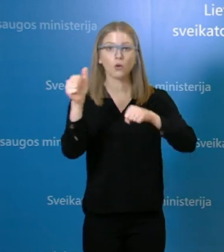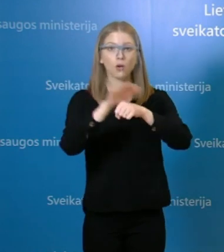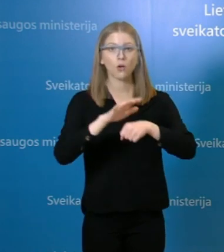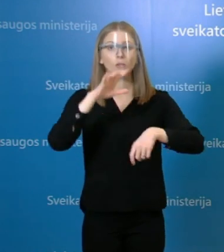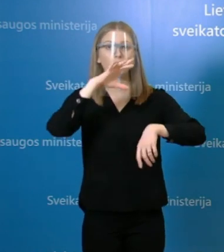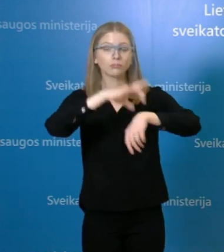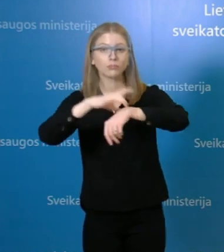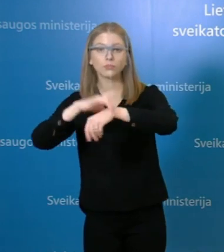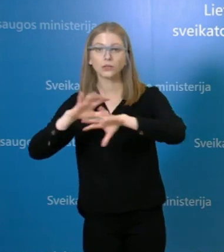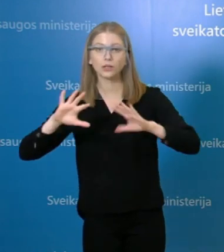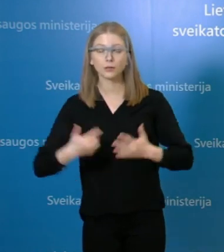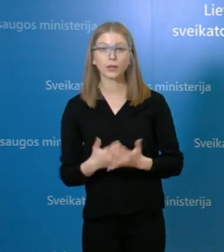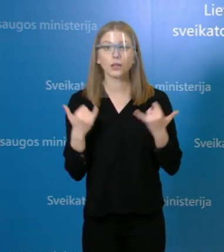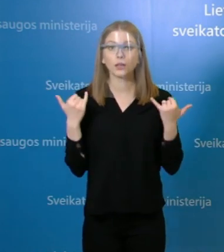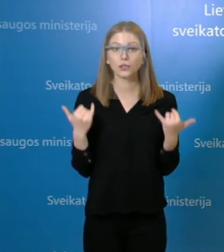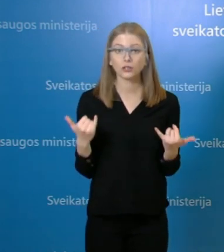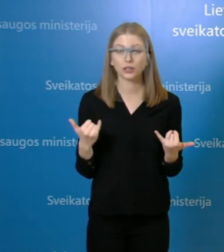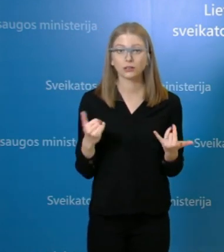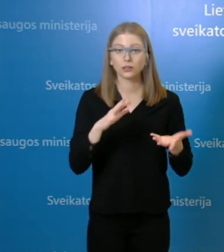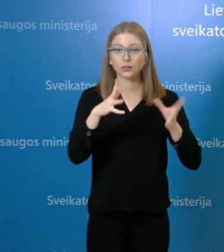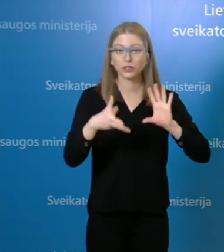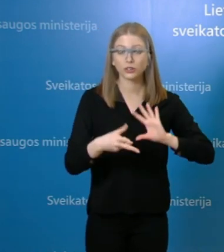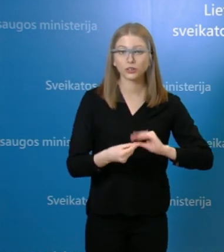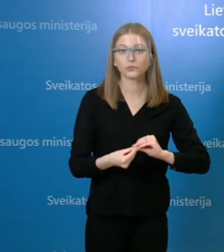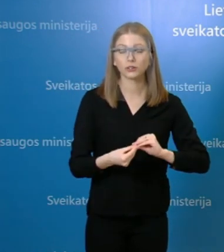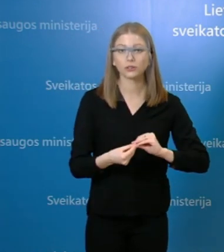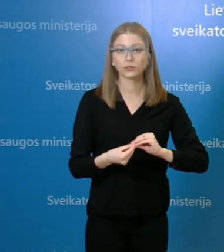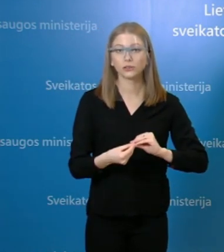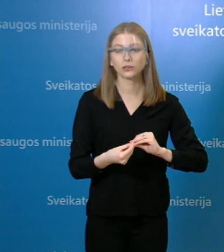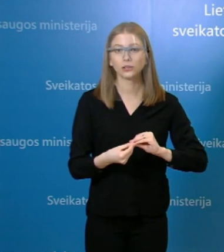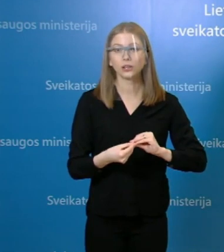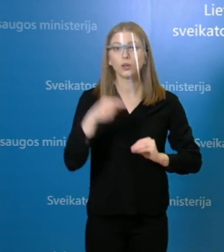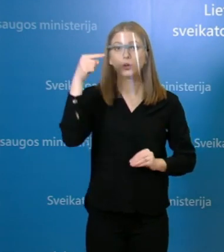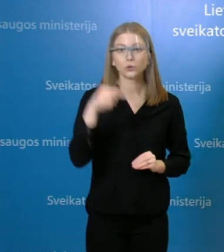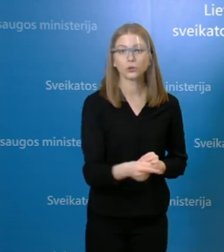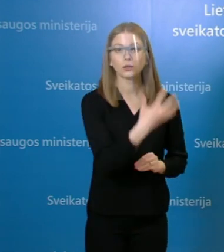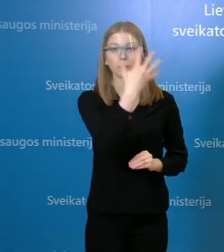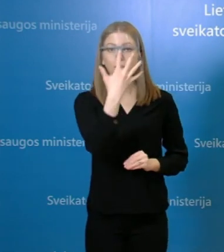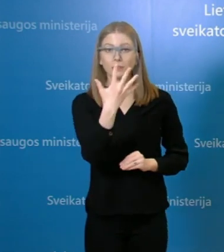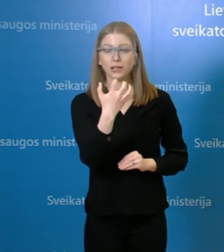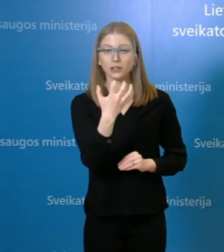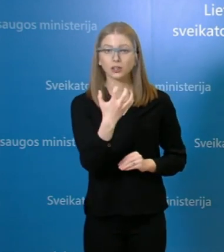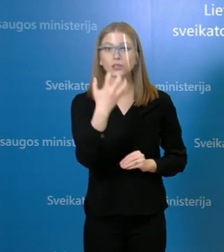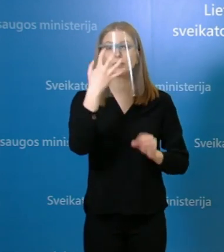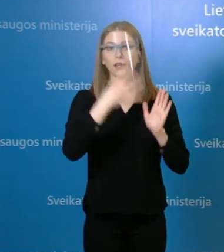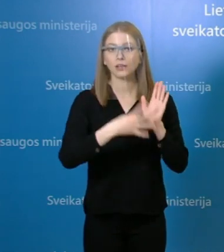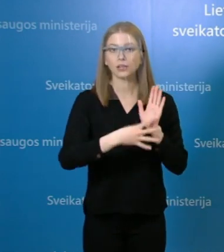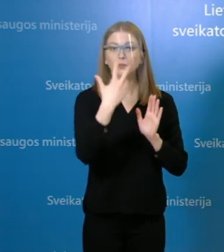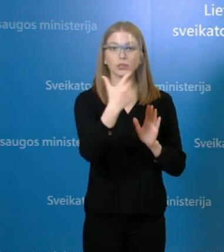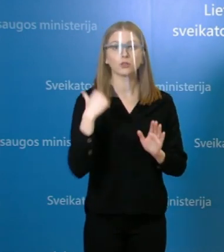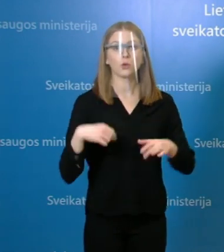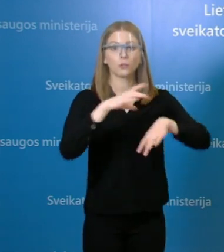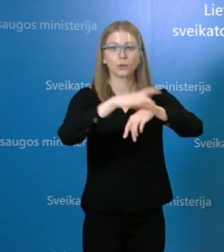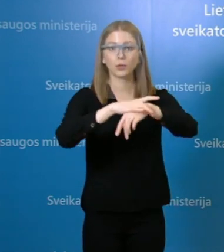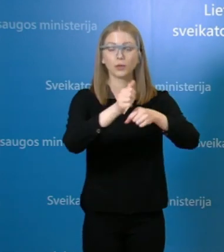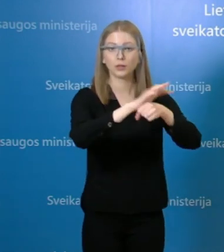Tai Lietuvoje patvirtintų lygos atvejų skaičius konkretiems žmonėms yra 1593 atvejai, iš jų